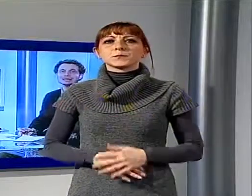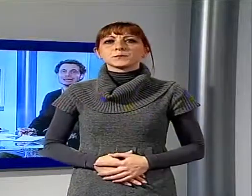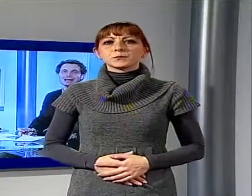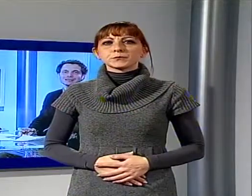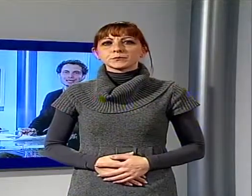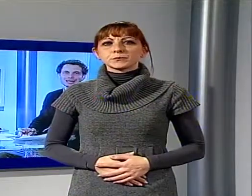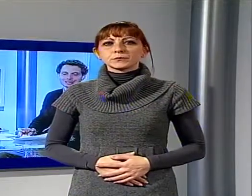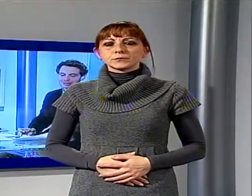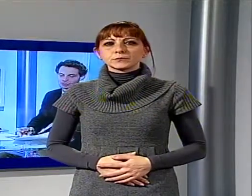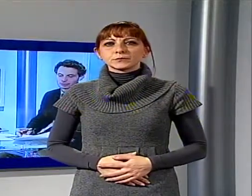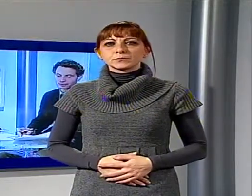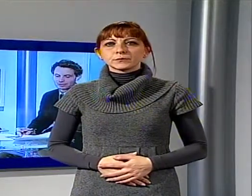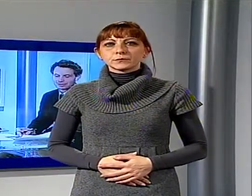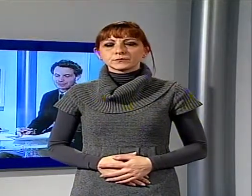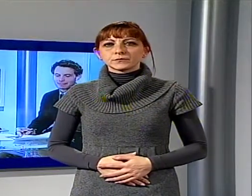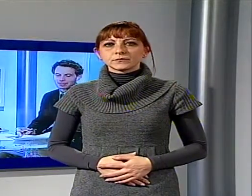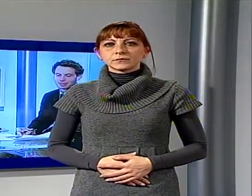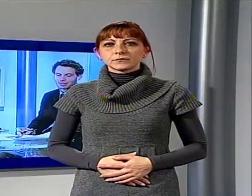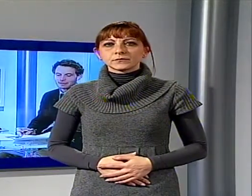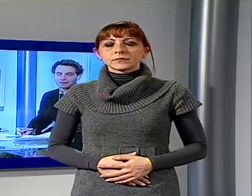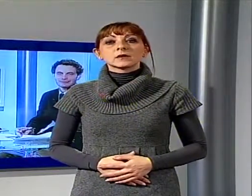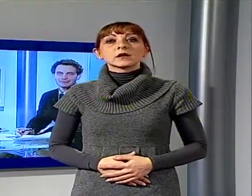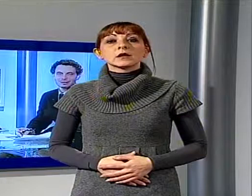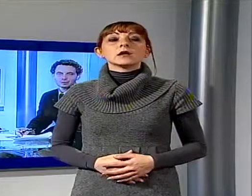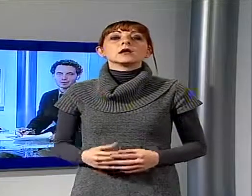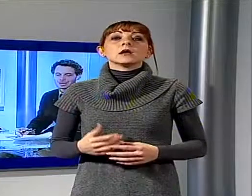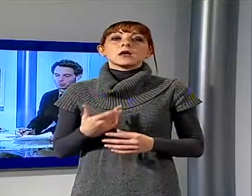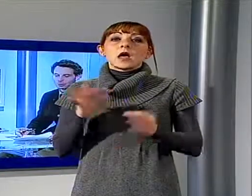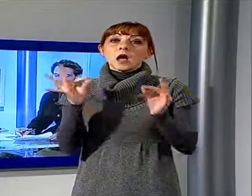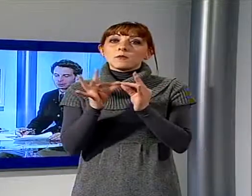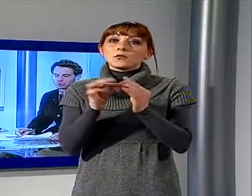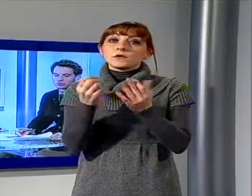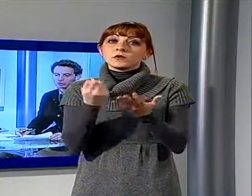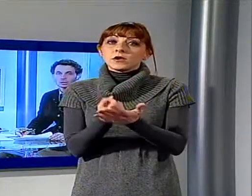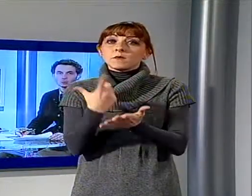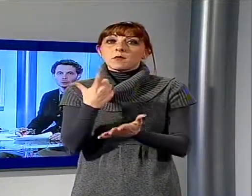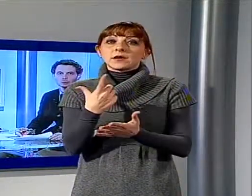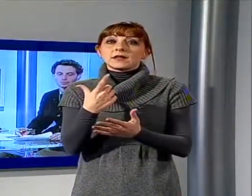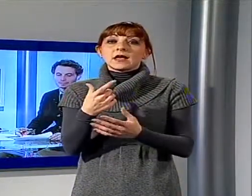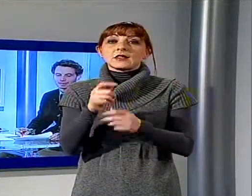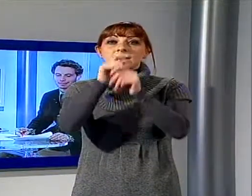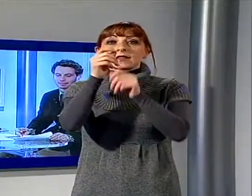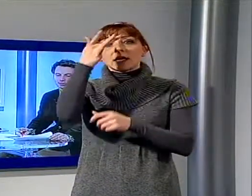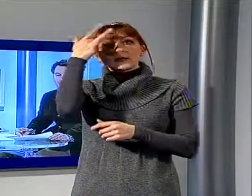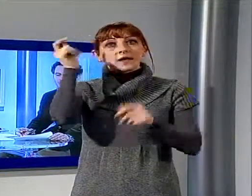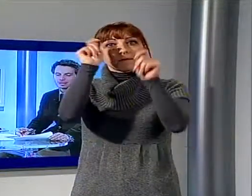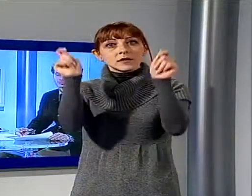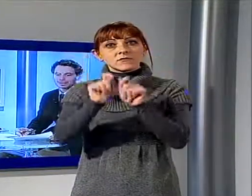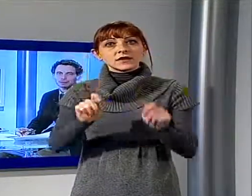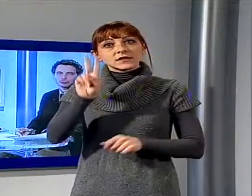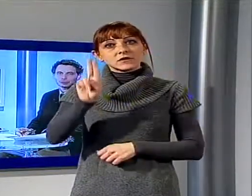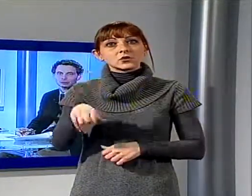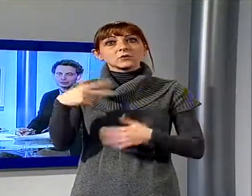Altra serata d'eccezione al Summer Festival 2015. Il 5 luglio in Piazza Napoleone